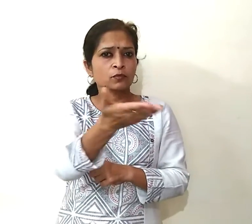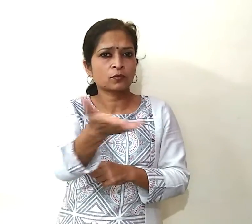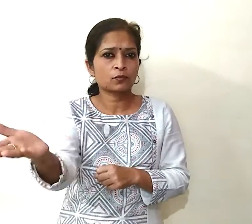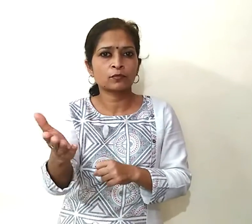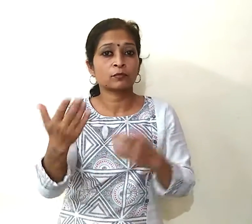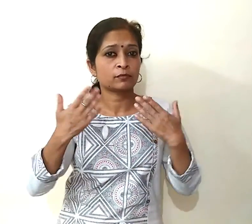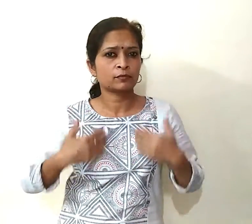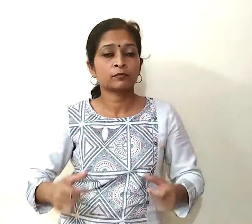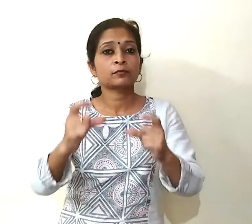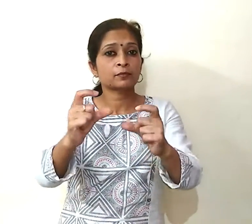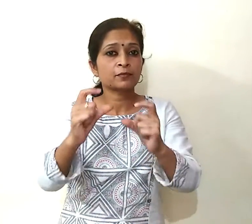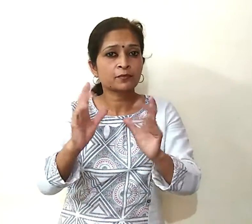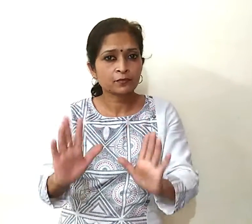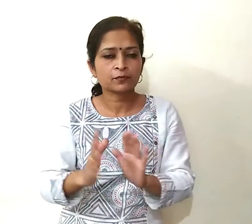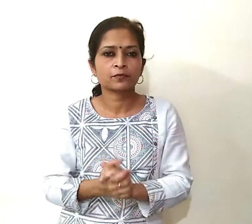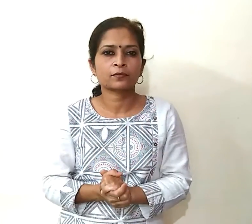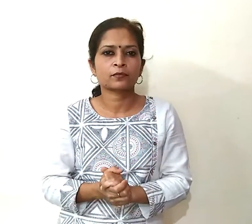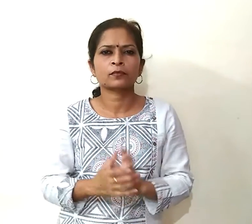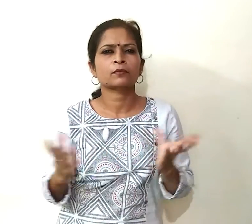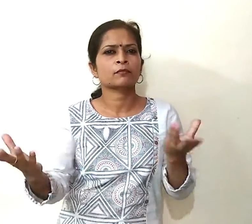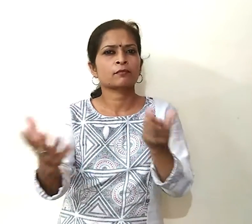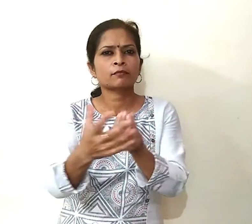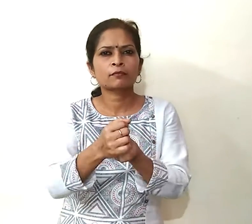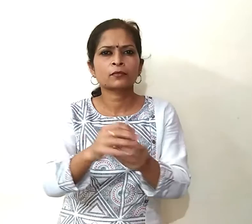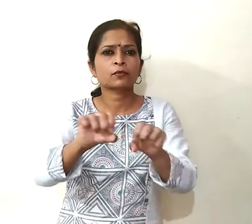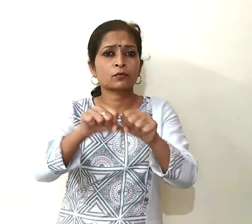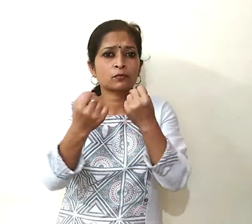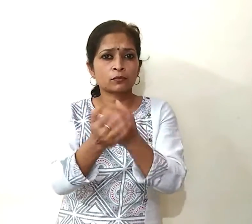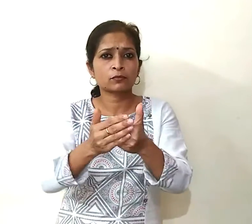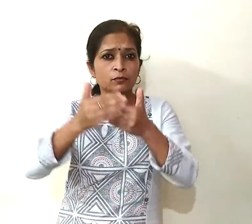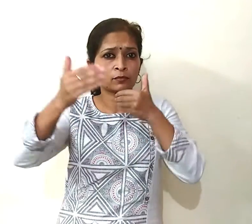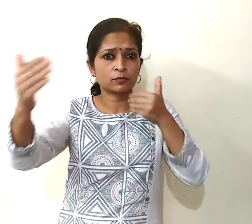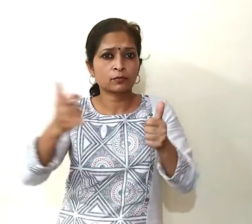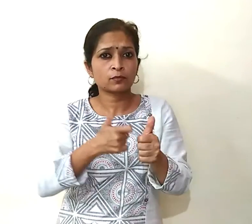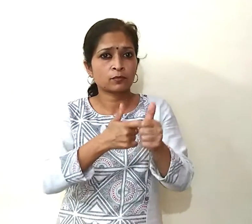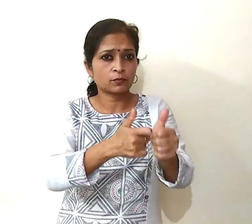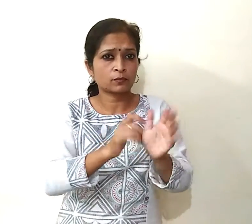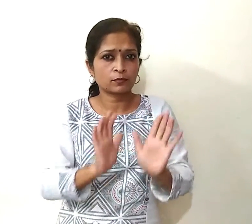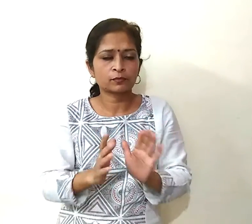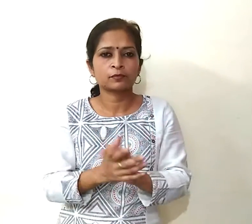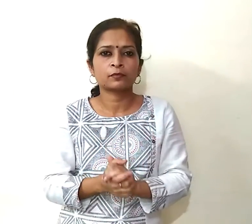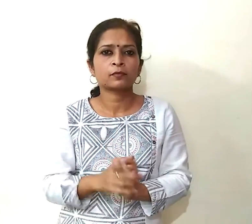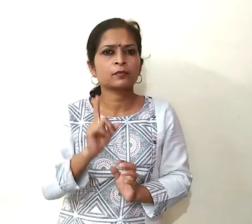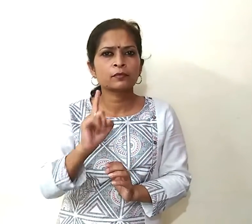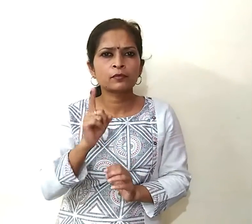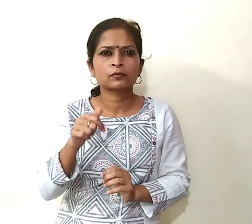उचित ध्यान रख रहे होंगे हम सब एक दूसरे से सोशल डिस्टेंसिंग मेंटेन किये हुए हैं पर इस से